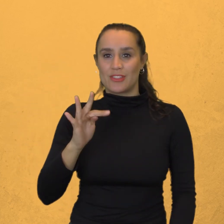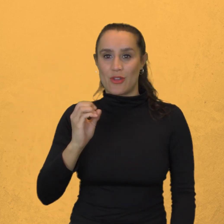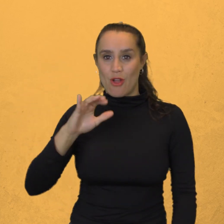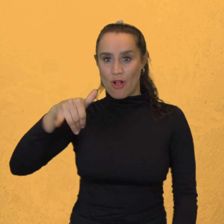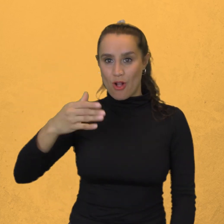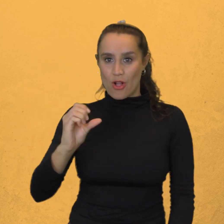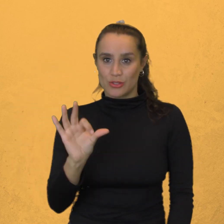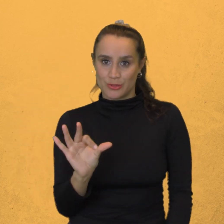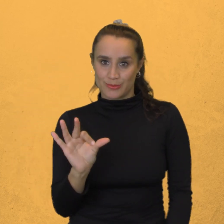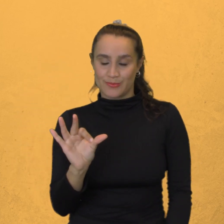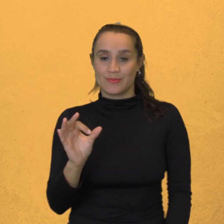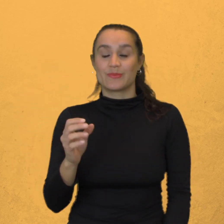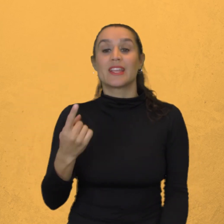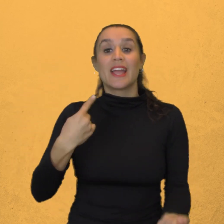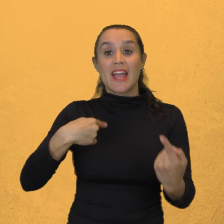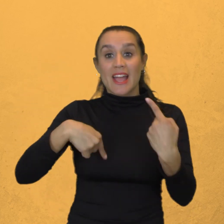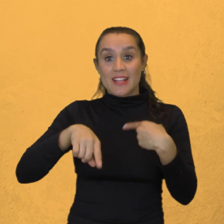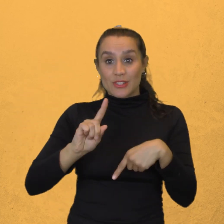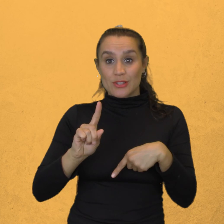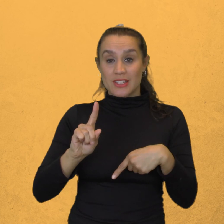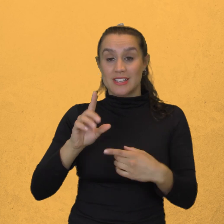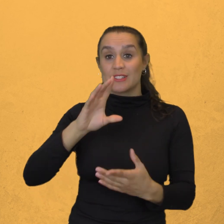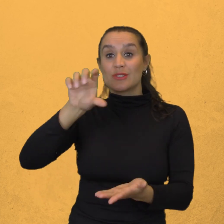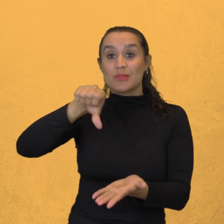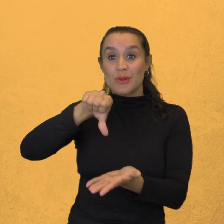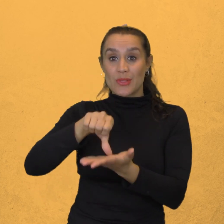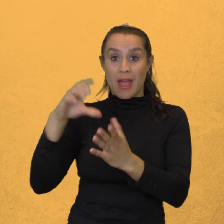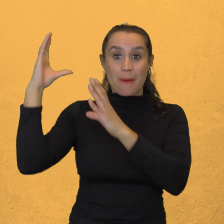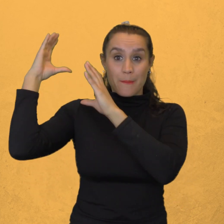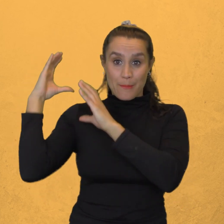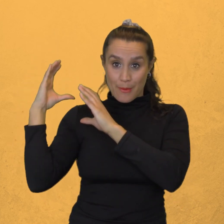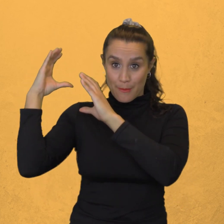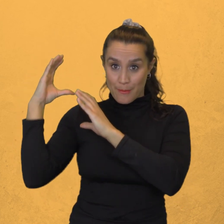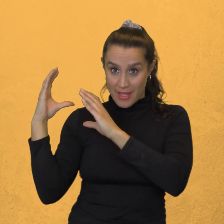De Popayán Se puede decir Lo que más tarde Gustavo Adolfo Béquer Escribiría